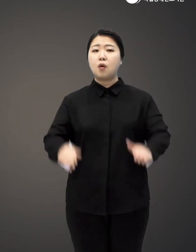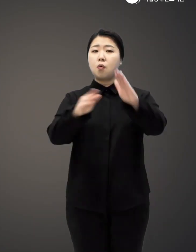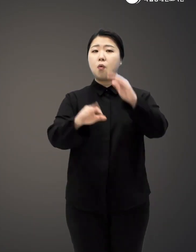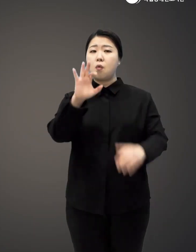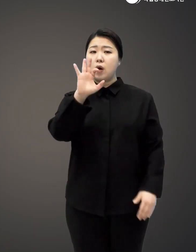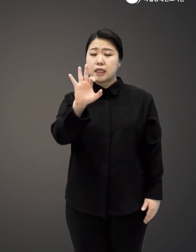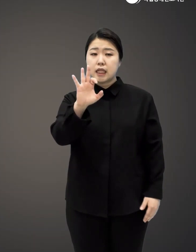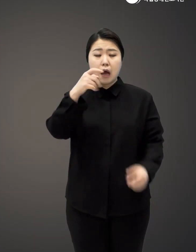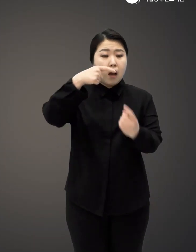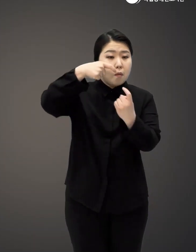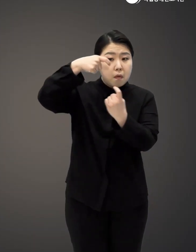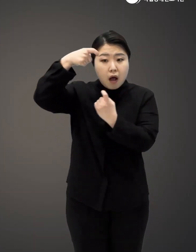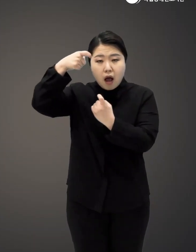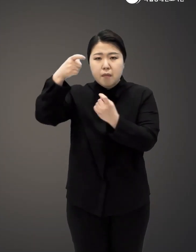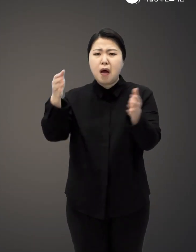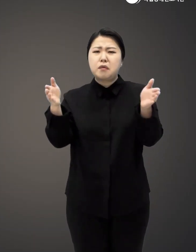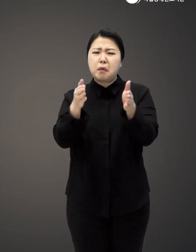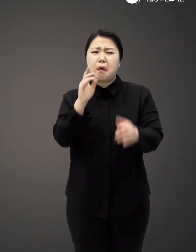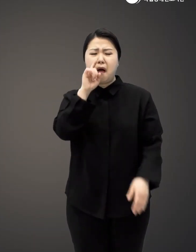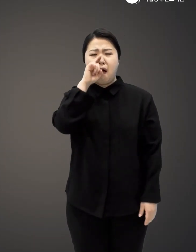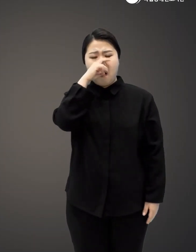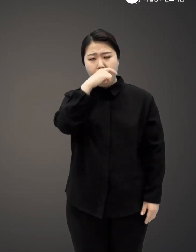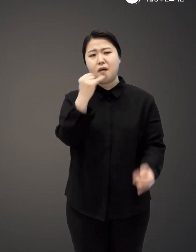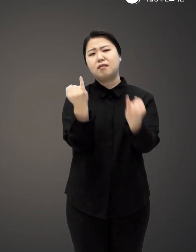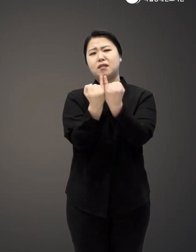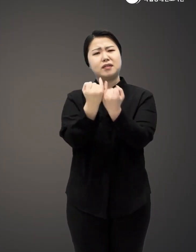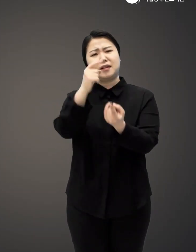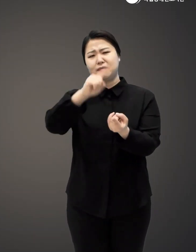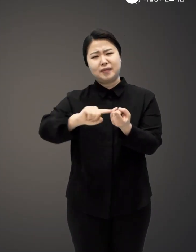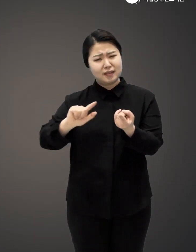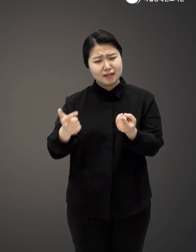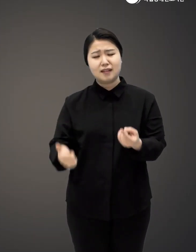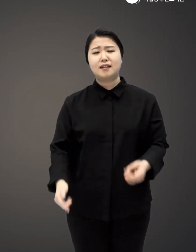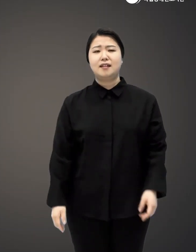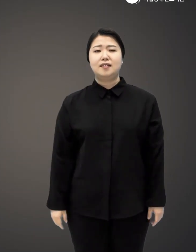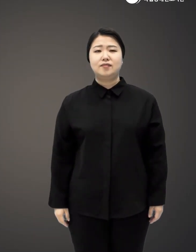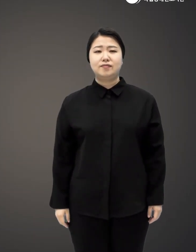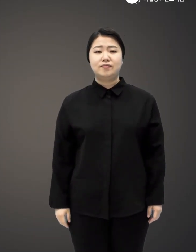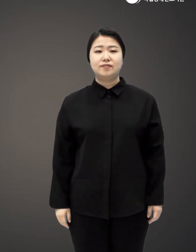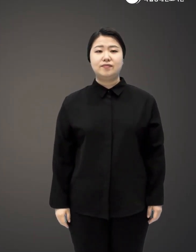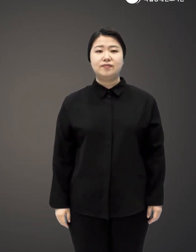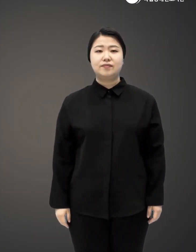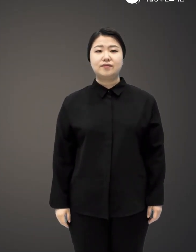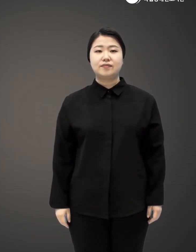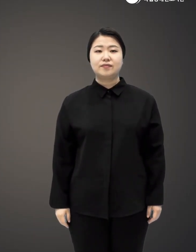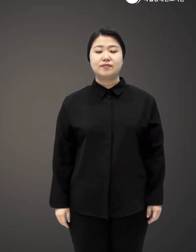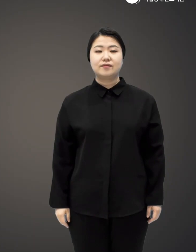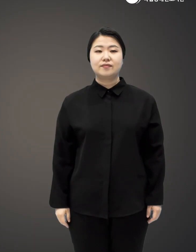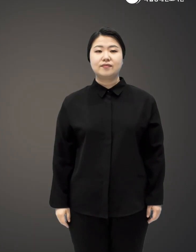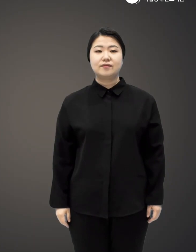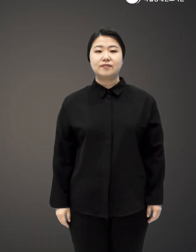그러나 공중화장실은 칸이 좁고 여성들이 원하는 만큼 충분히 위생적이지 않다